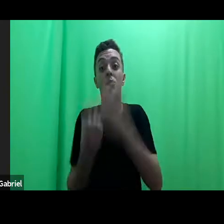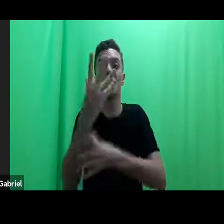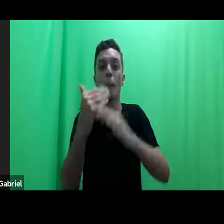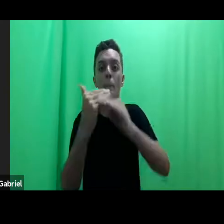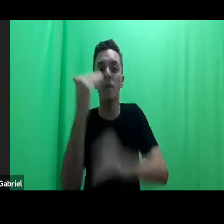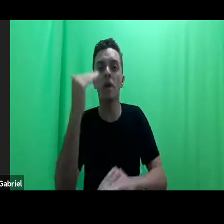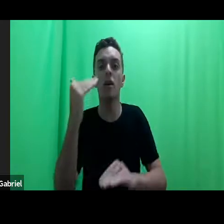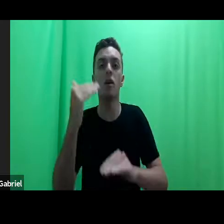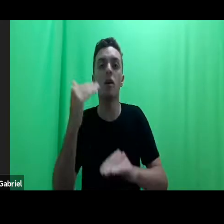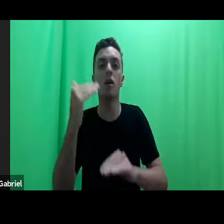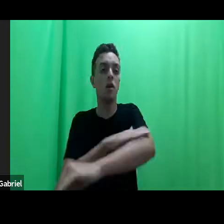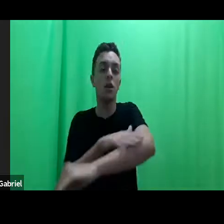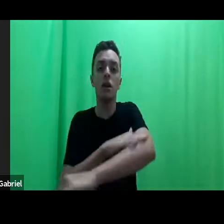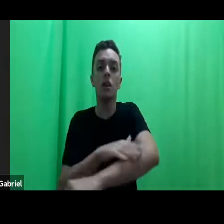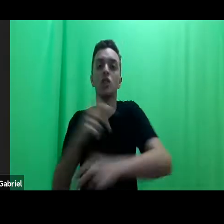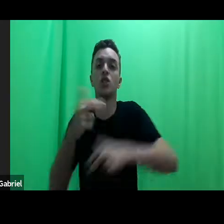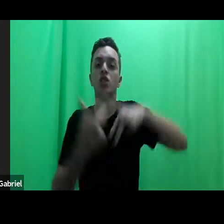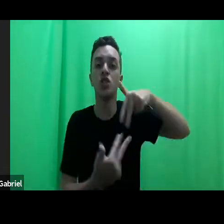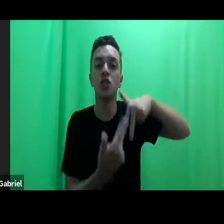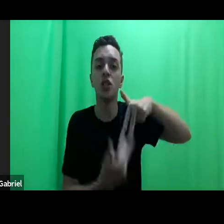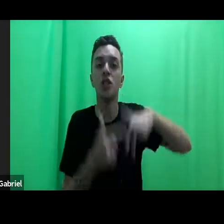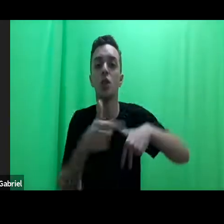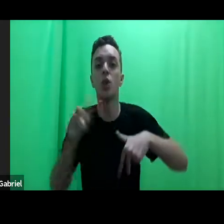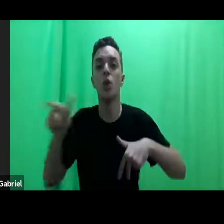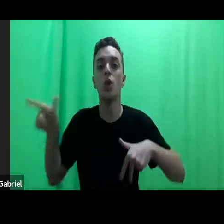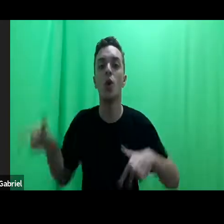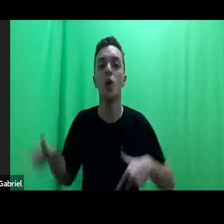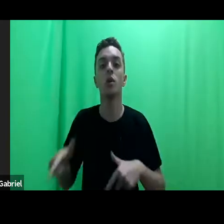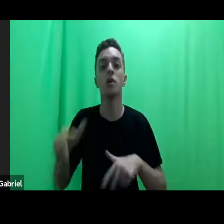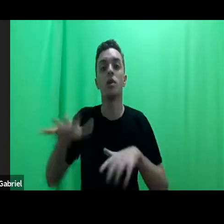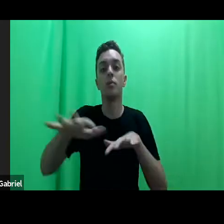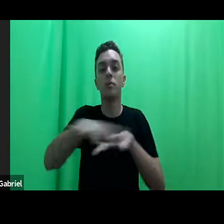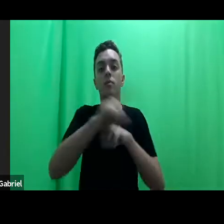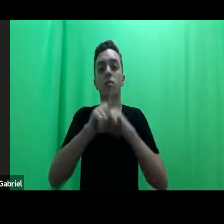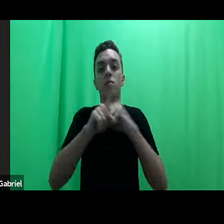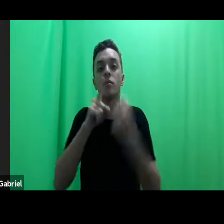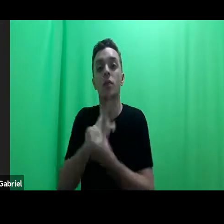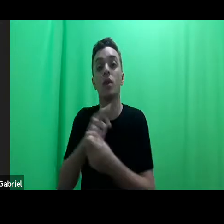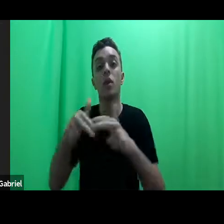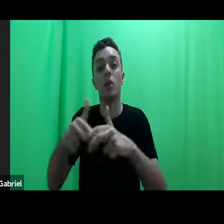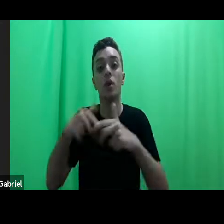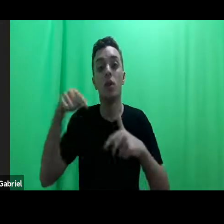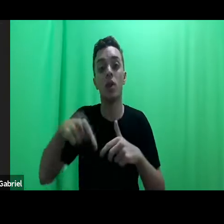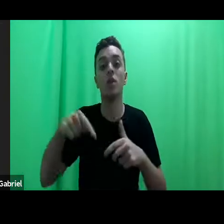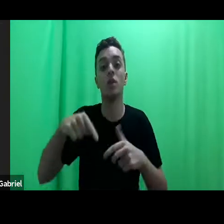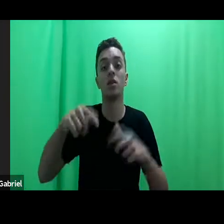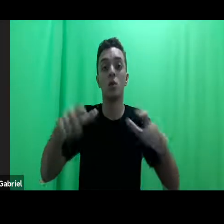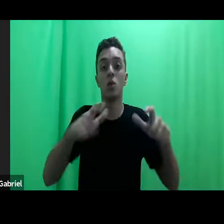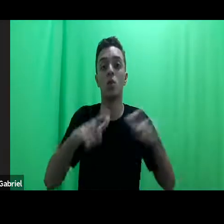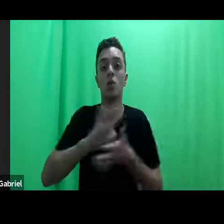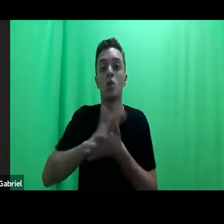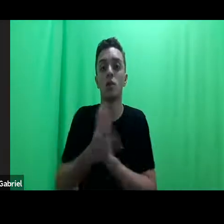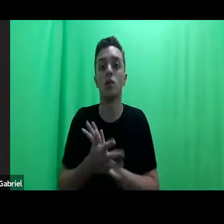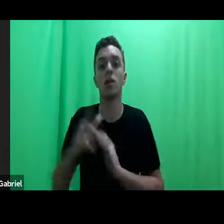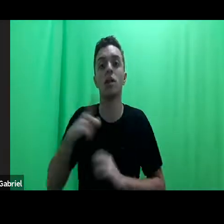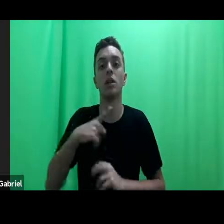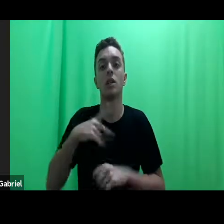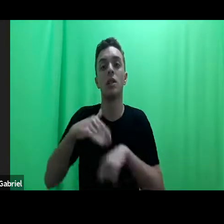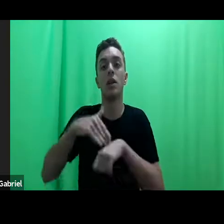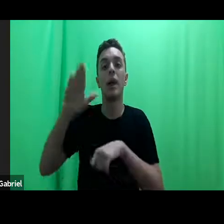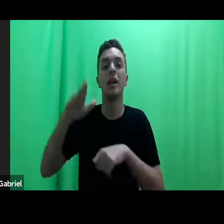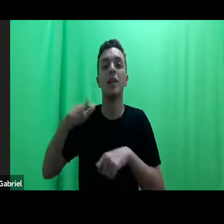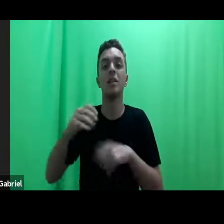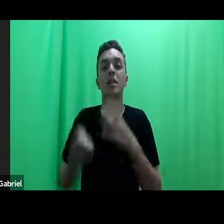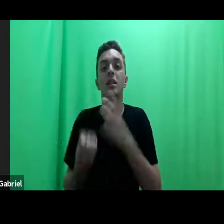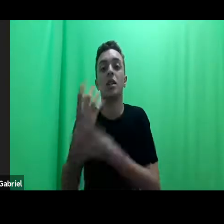raça, gênero, entre outras categorias sociais. E é nesses espaços de opressão que surgem, é das